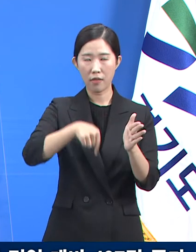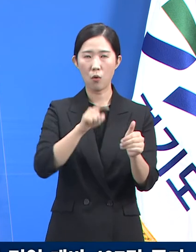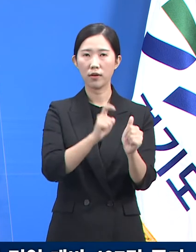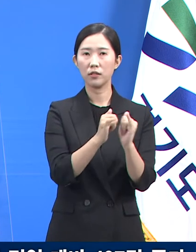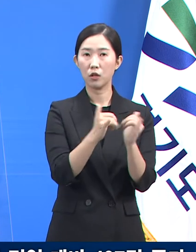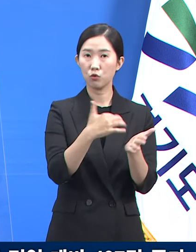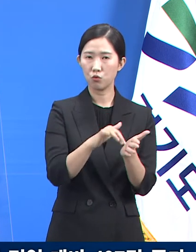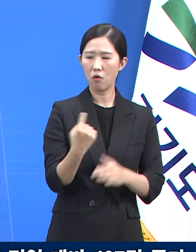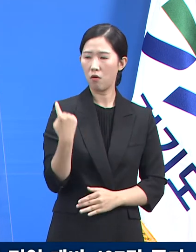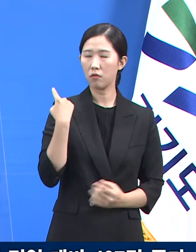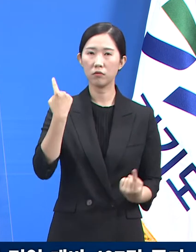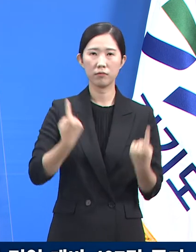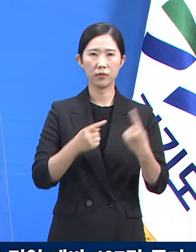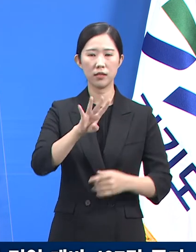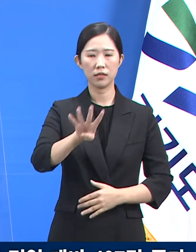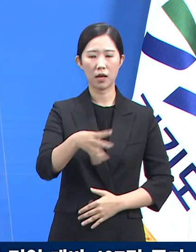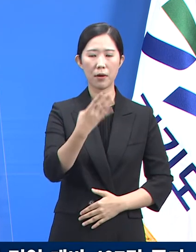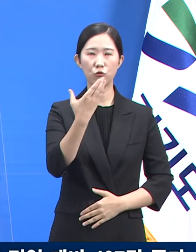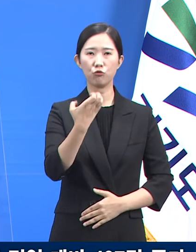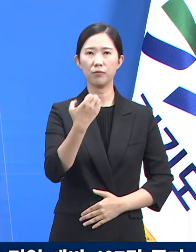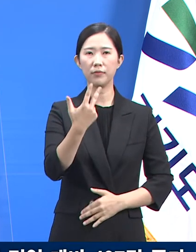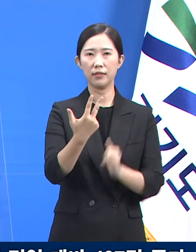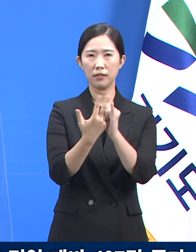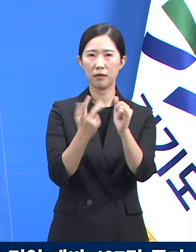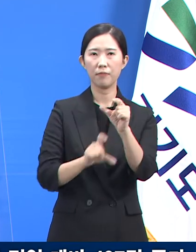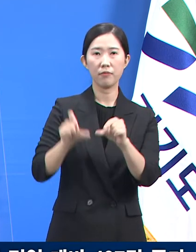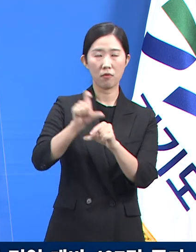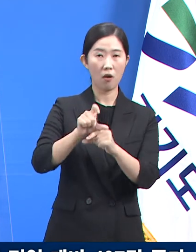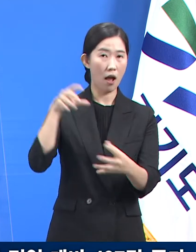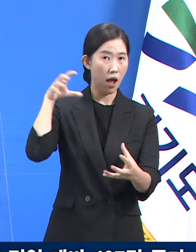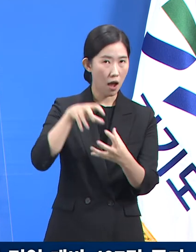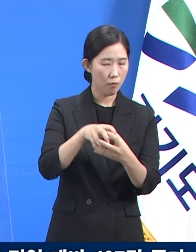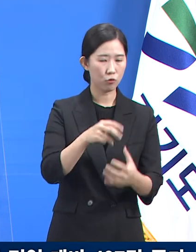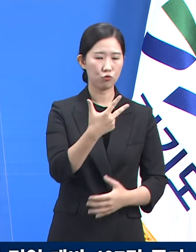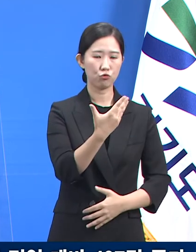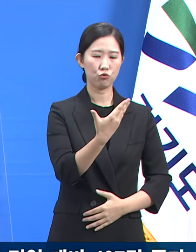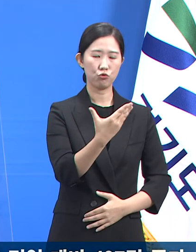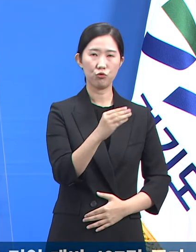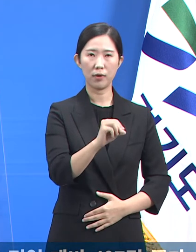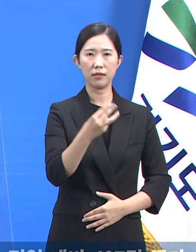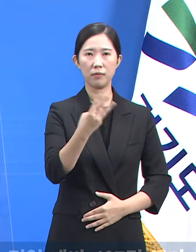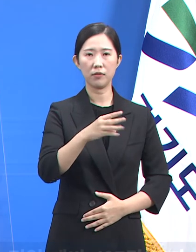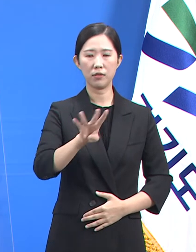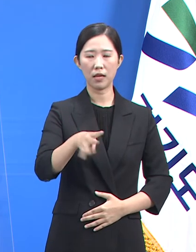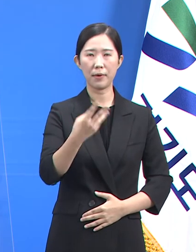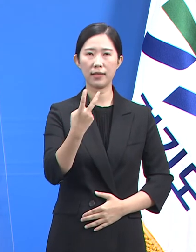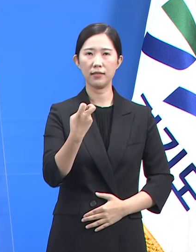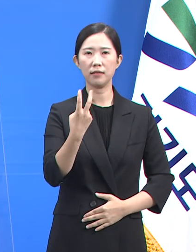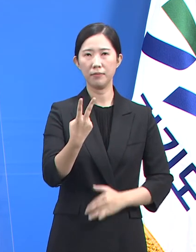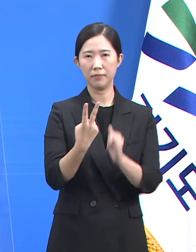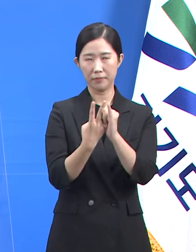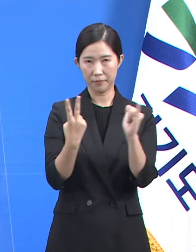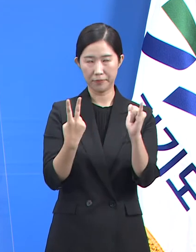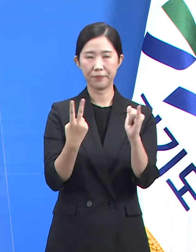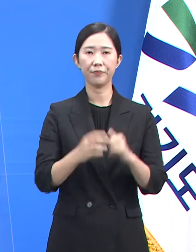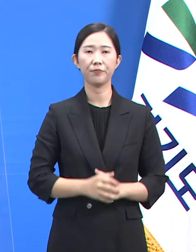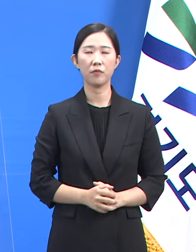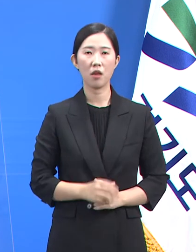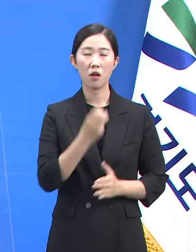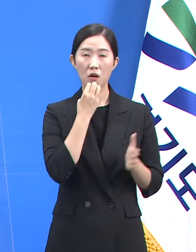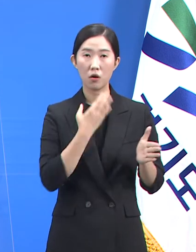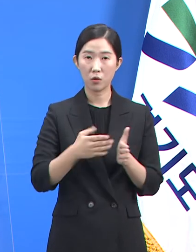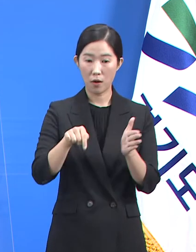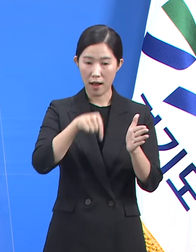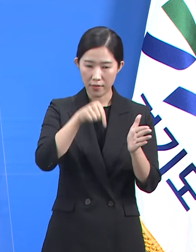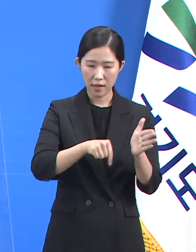오전 0시 대비 497명 증가한 총 9만 3,422명입니다. 국내 발생